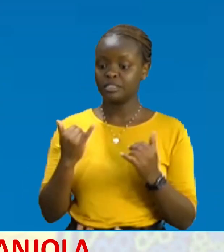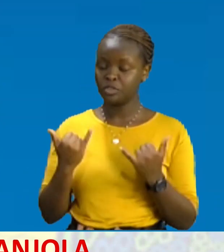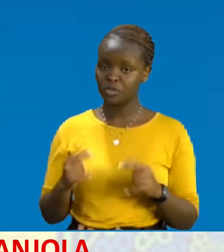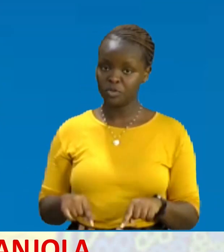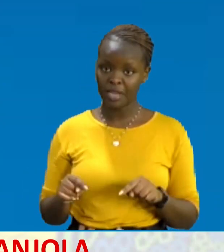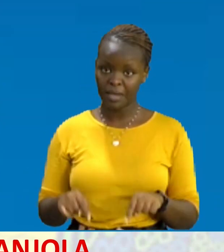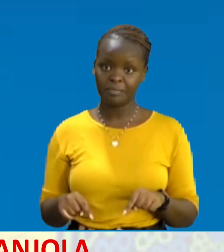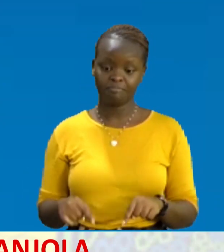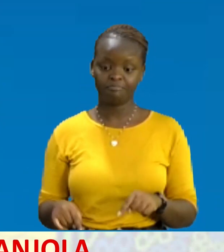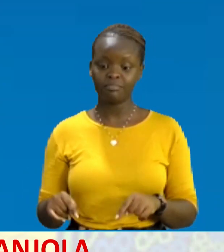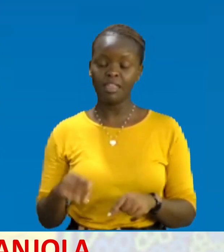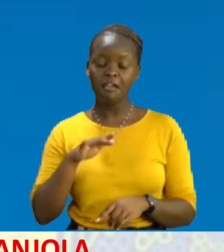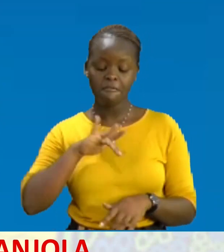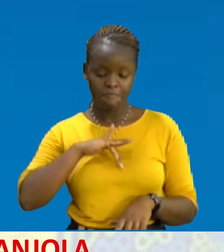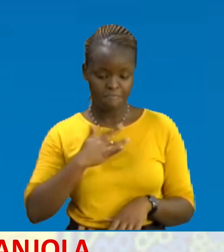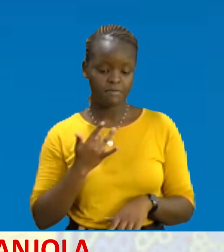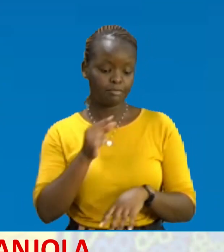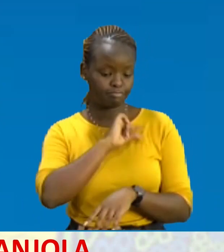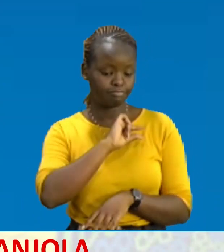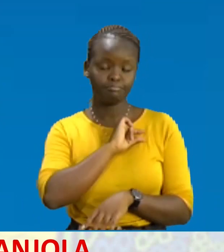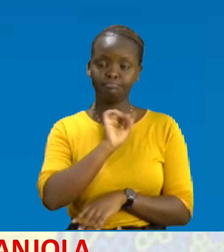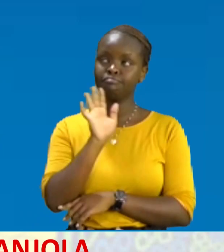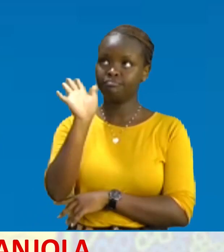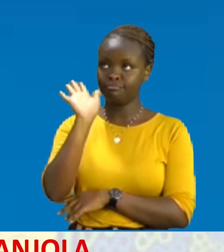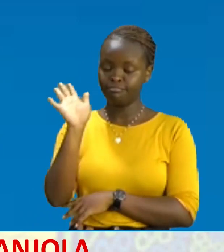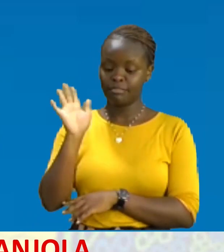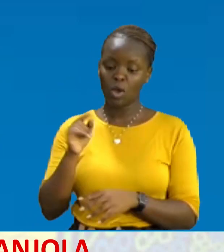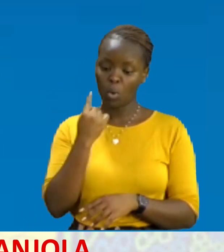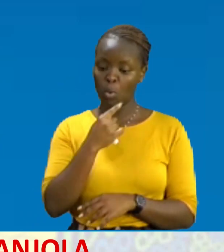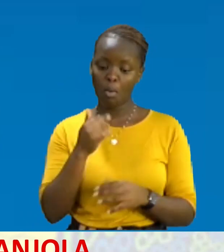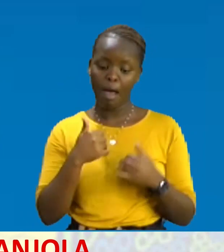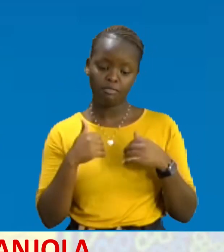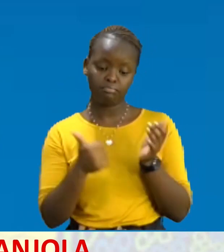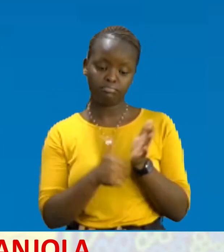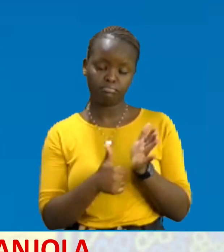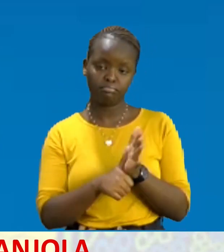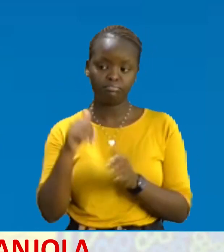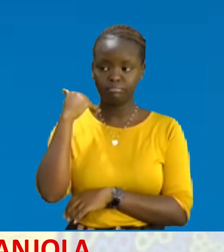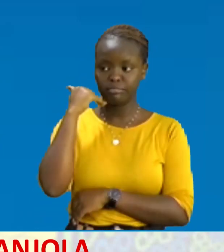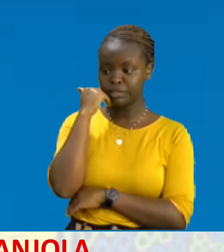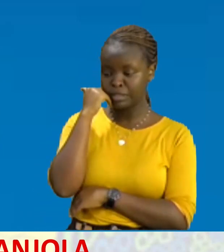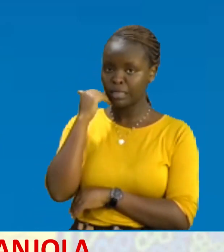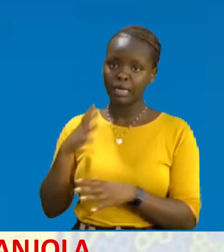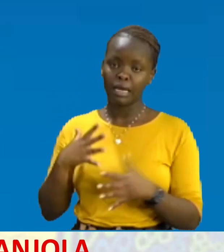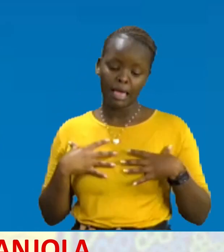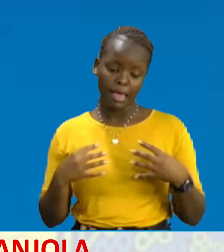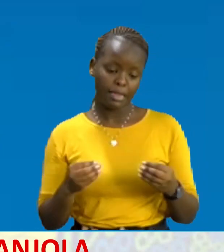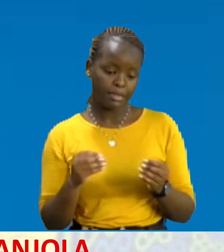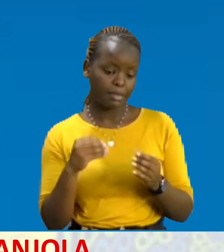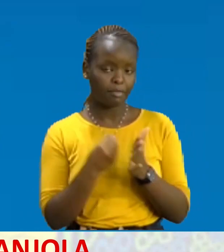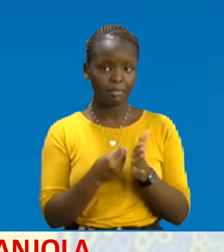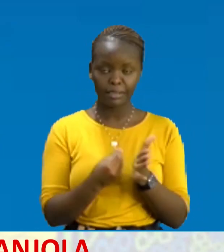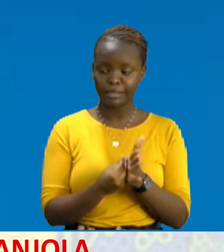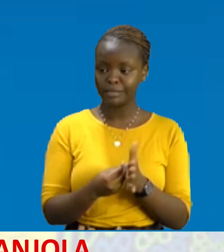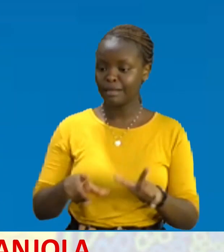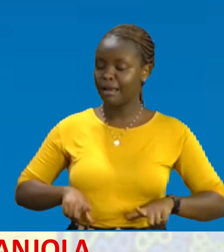Wakaoisi uepo wako Wale ambao buwana Wanamatatizo ya kiafya Wanamatatizo ya kifedha Wanamatatizo ya maisha